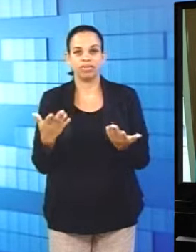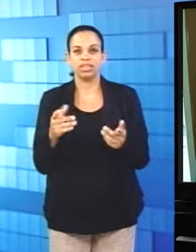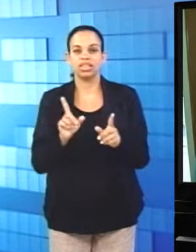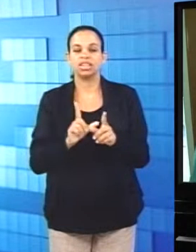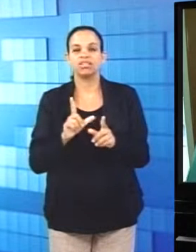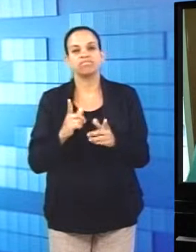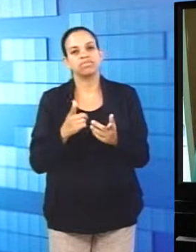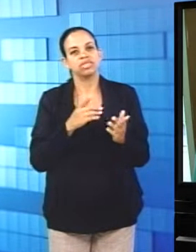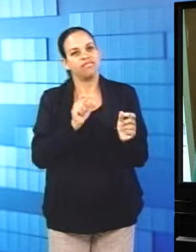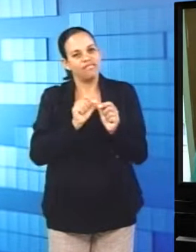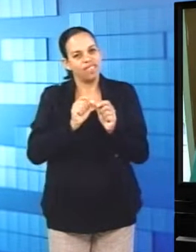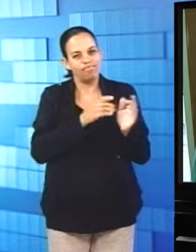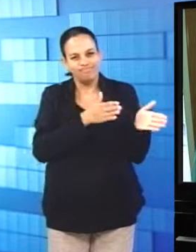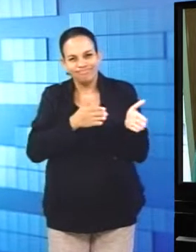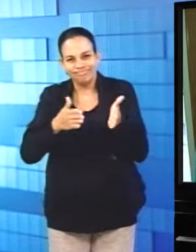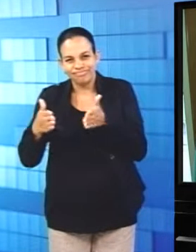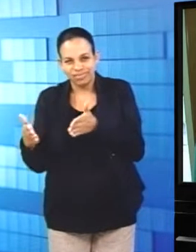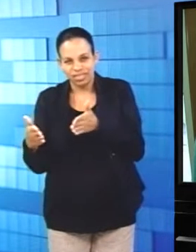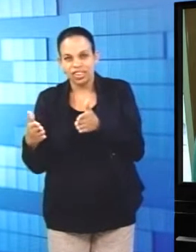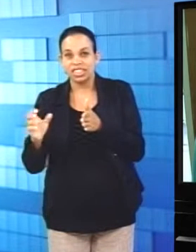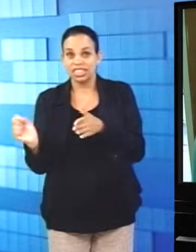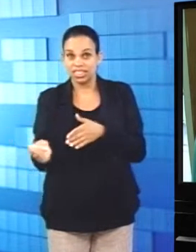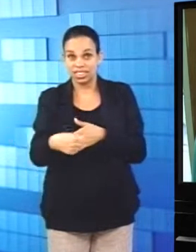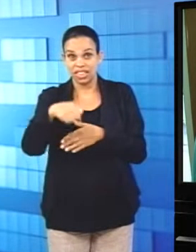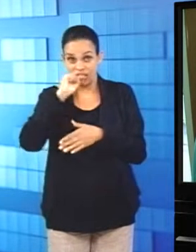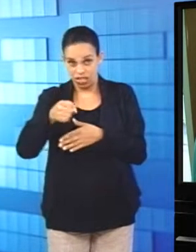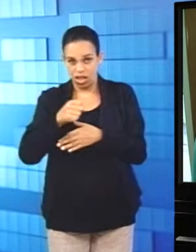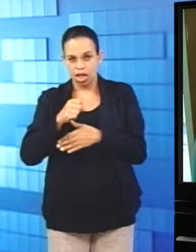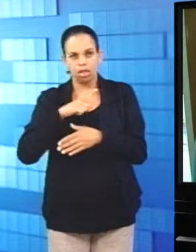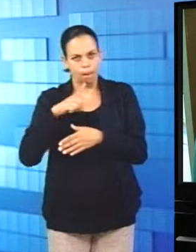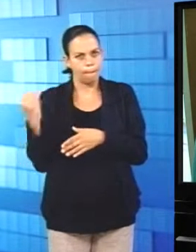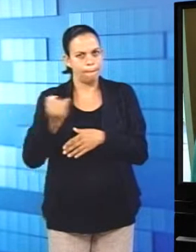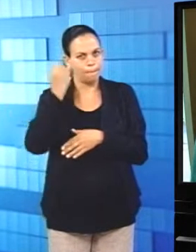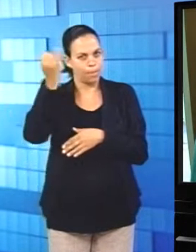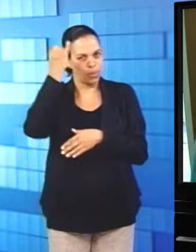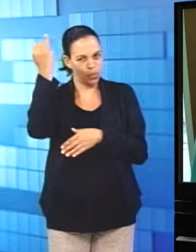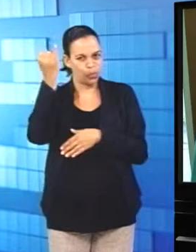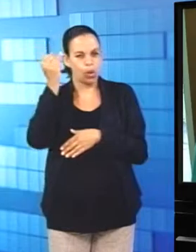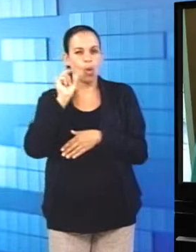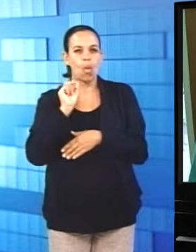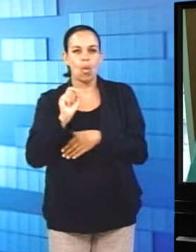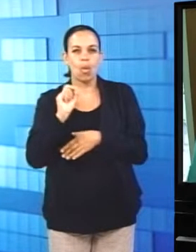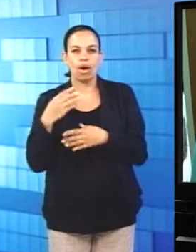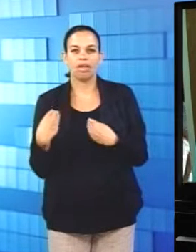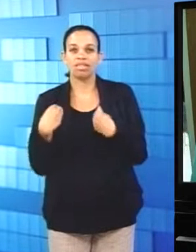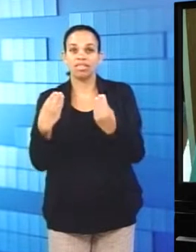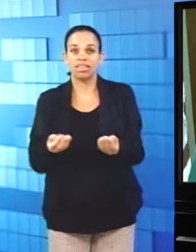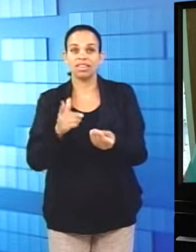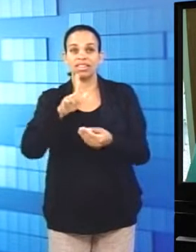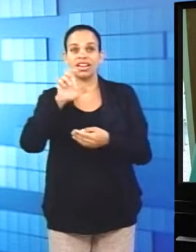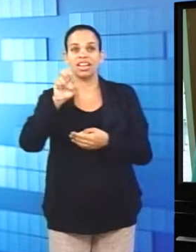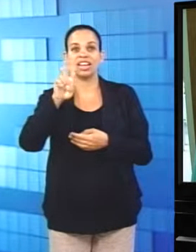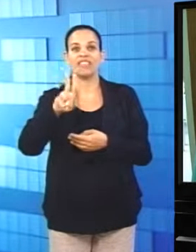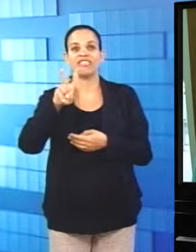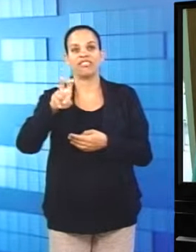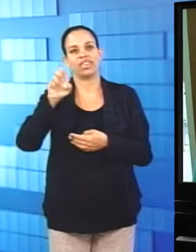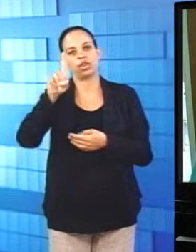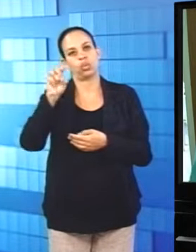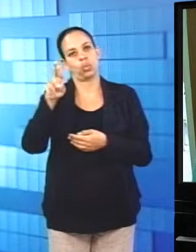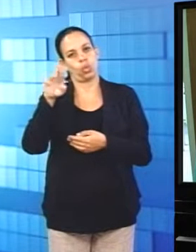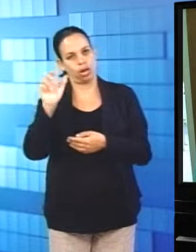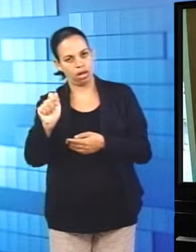E dentro do processo de fabricação da cerveja, ela tem um papel também importante, que é alimentar as leveduras e